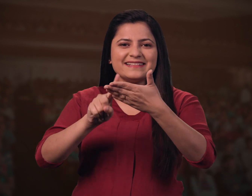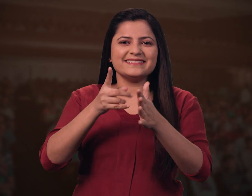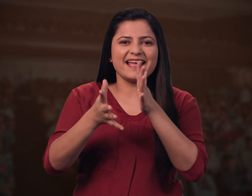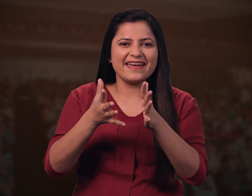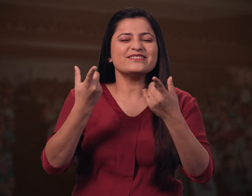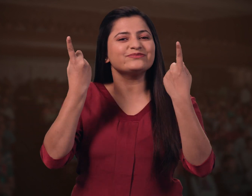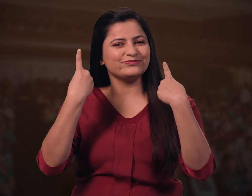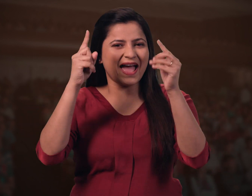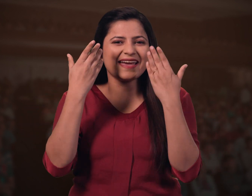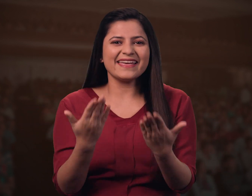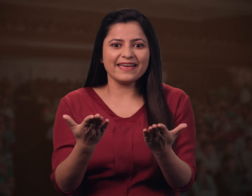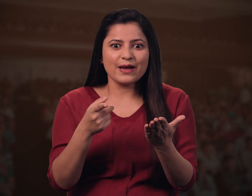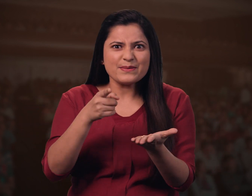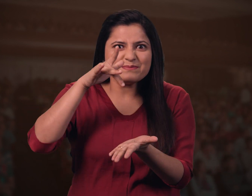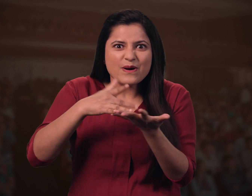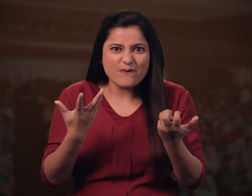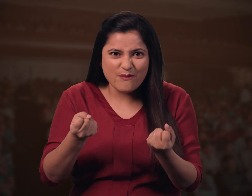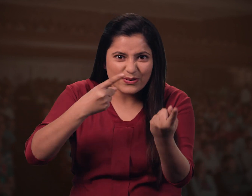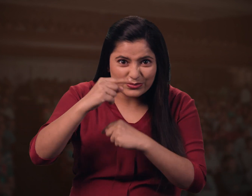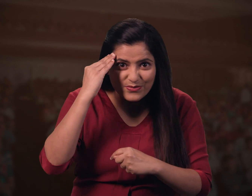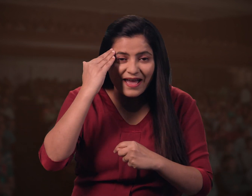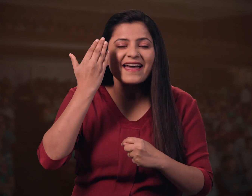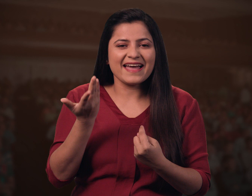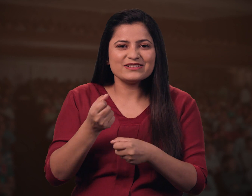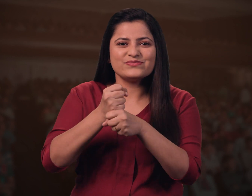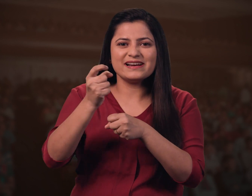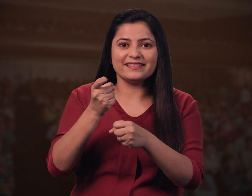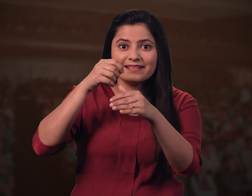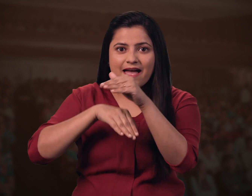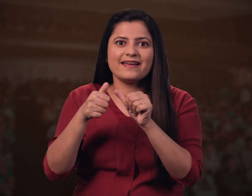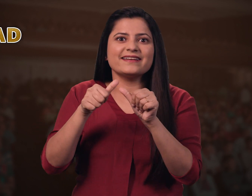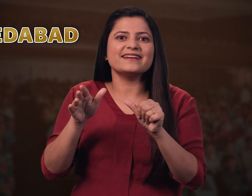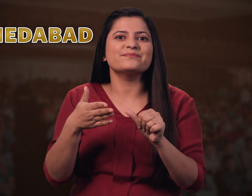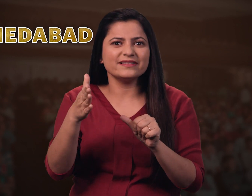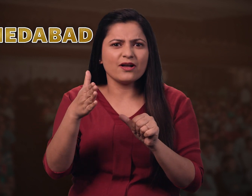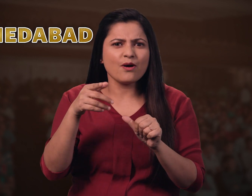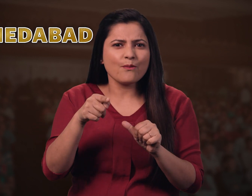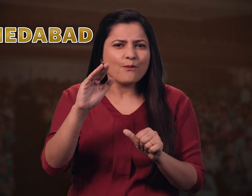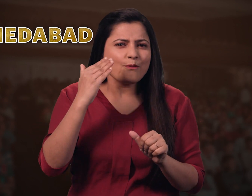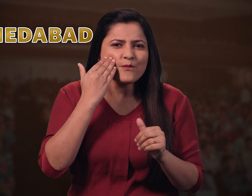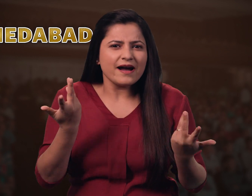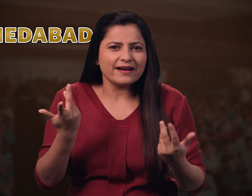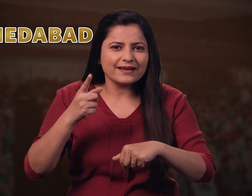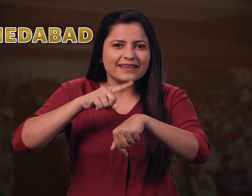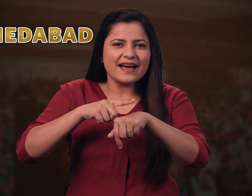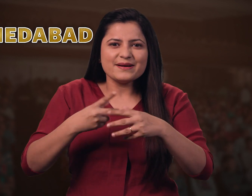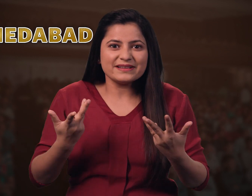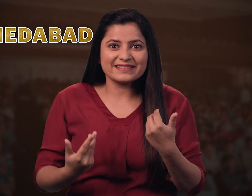સાચું ક્યાં છે તે જાણવા માંગો છો ગુજરાતના અમધાવાદમાં તારીક સમે આ જુઓ